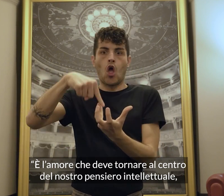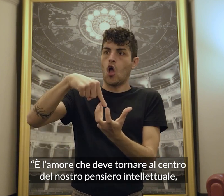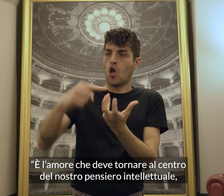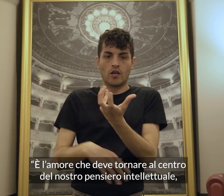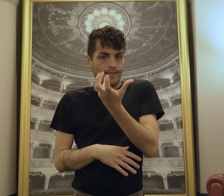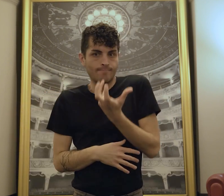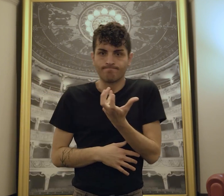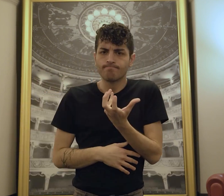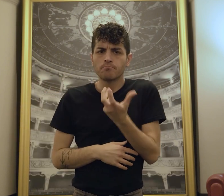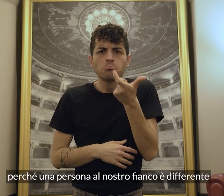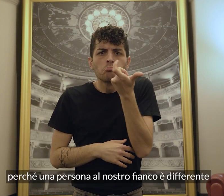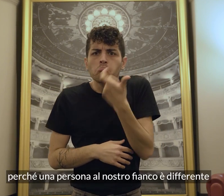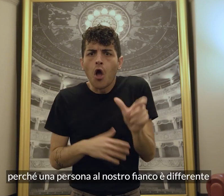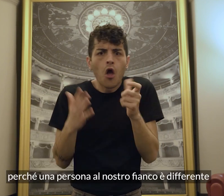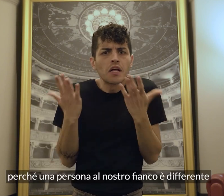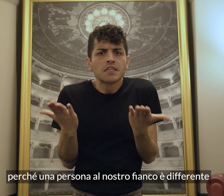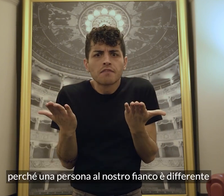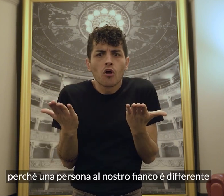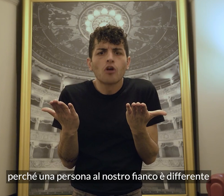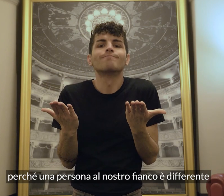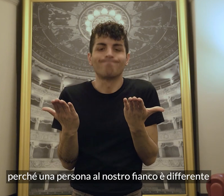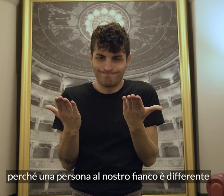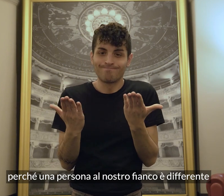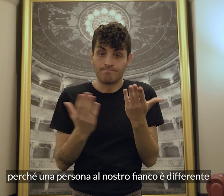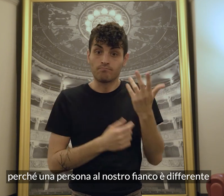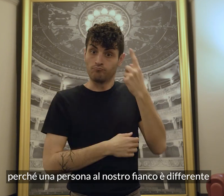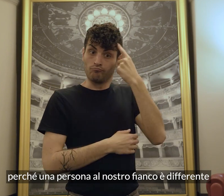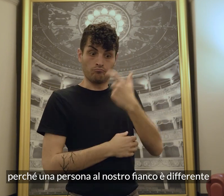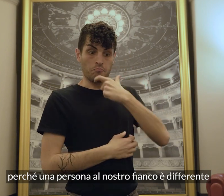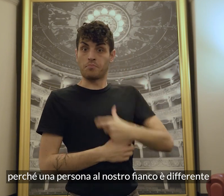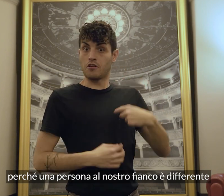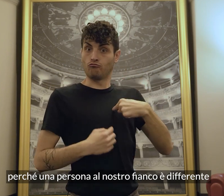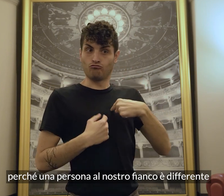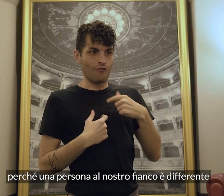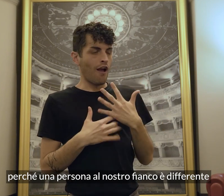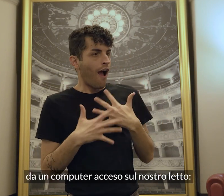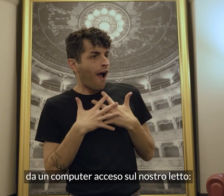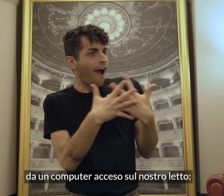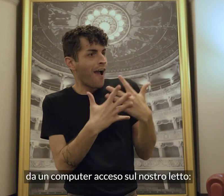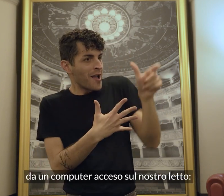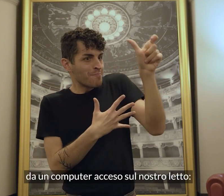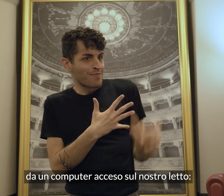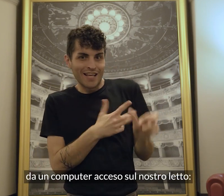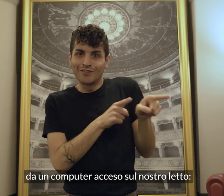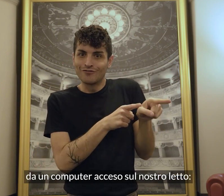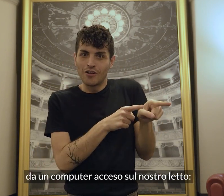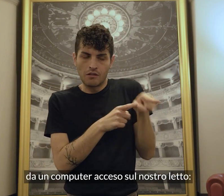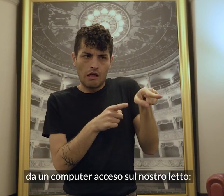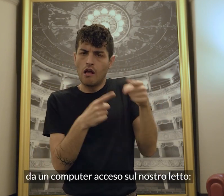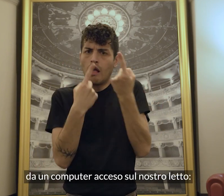perché una persona al nostro fianco è differente da un computer acceso sul nostro